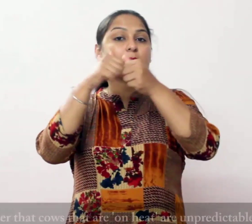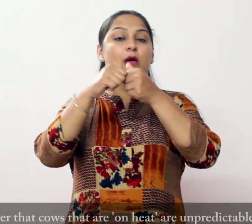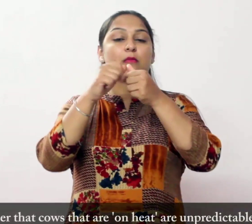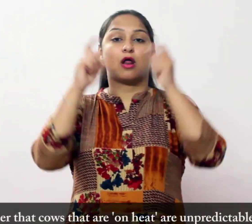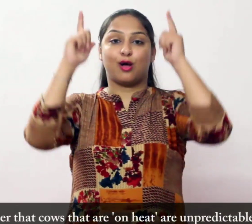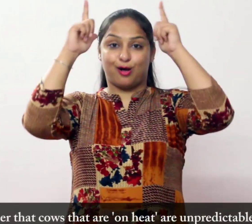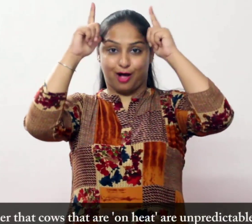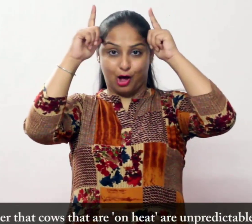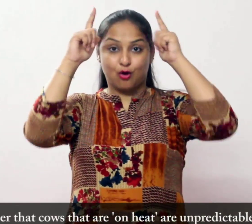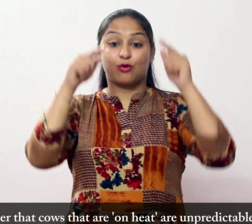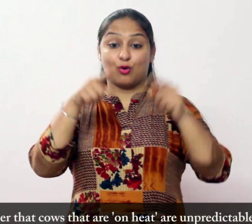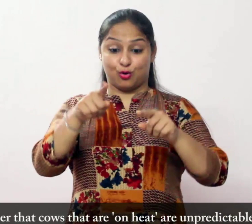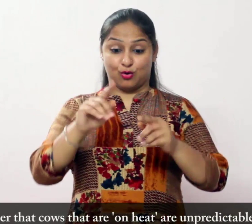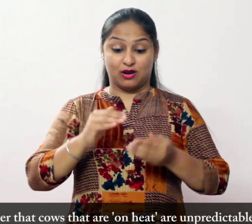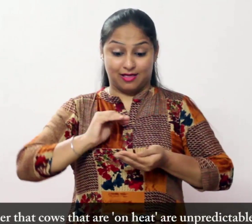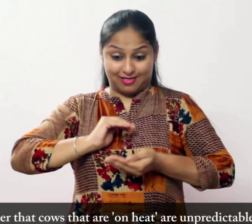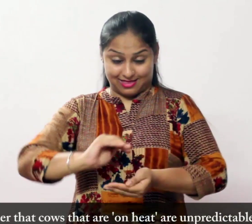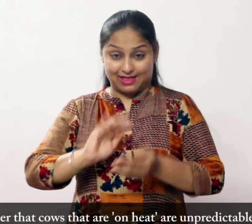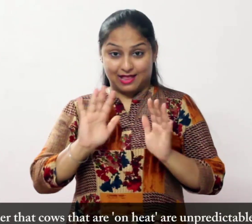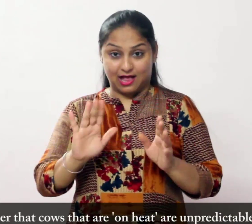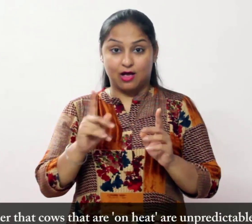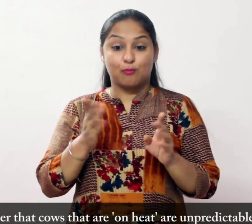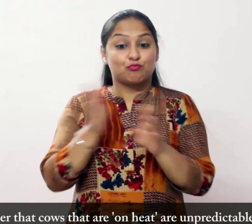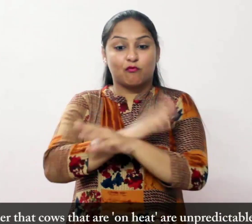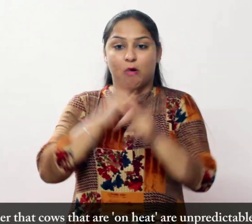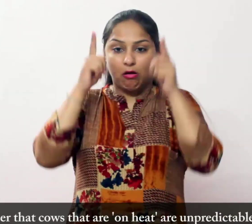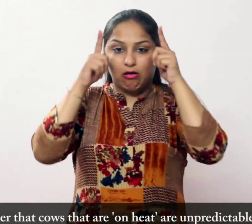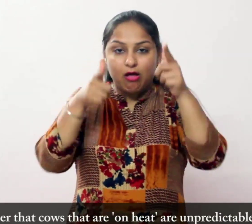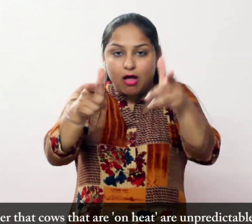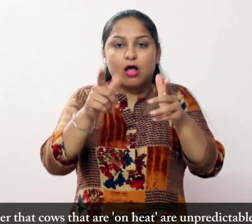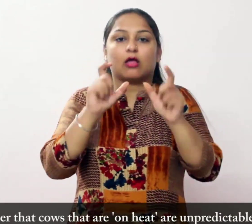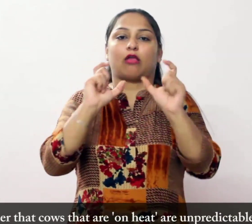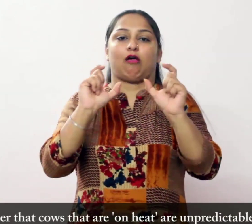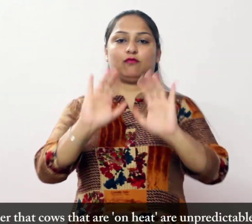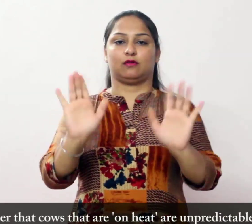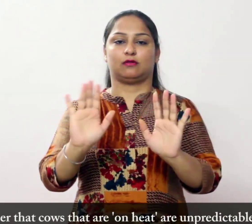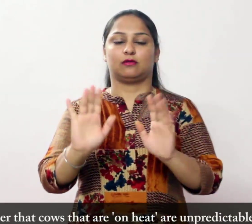याद रखें कि गर्मी में होने वाली गाय अप्रत्याशत होती है